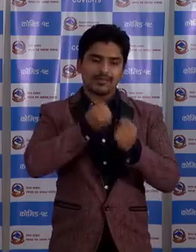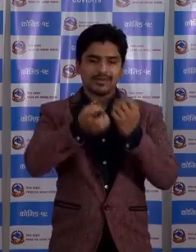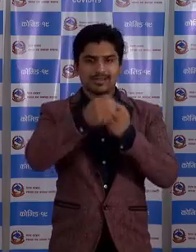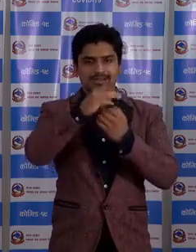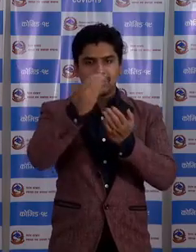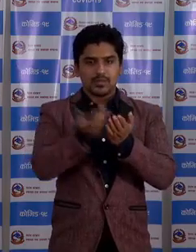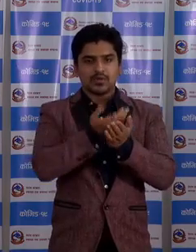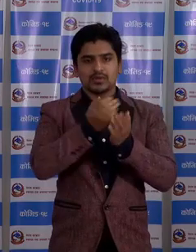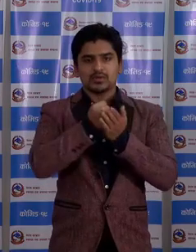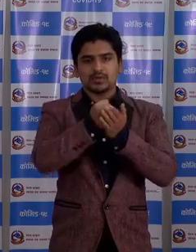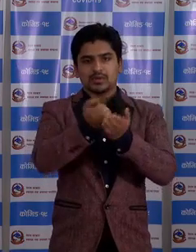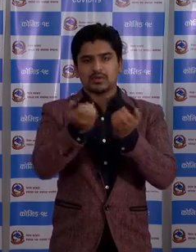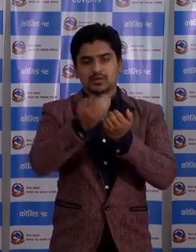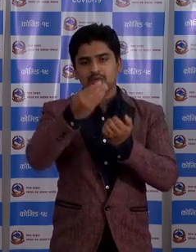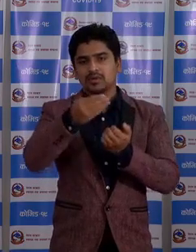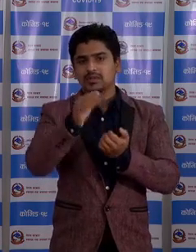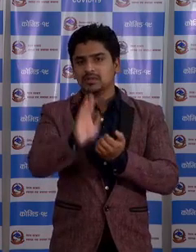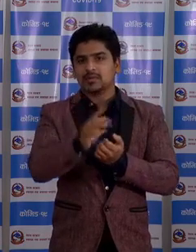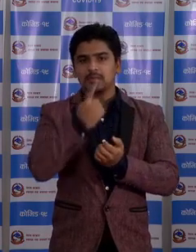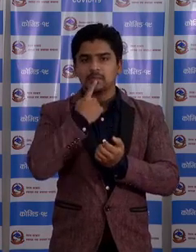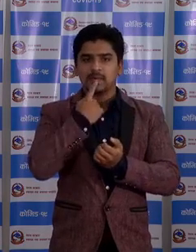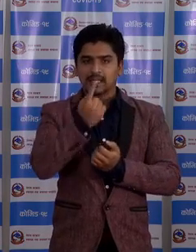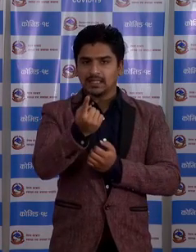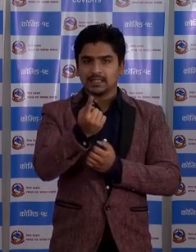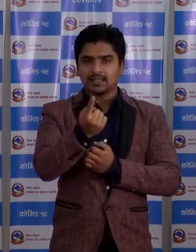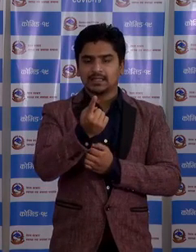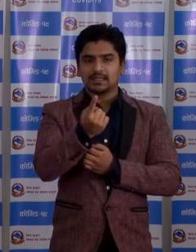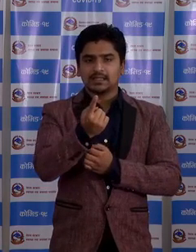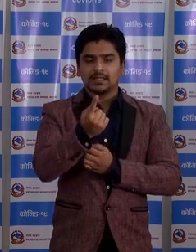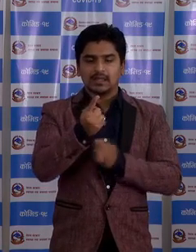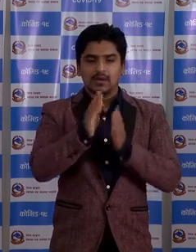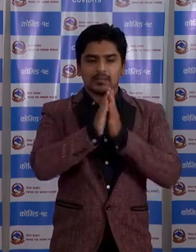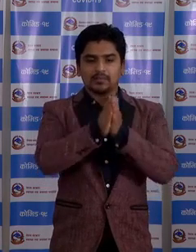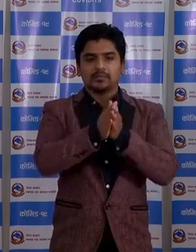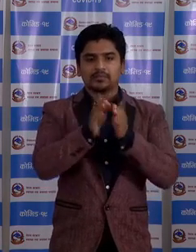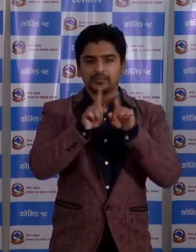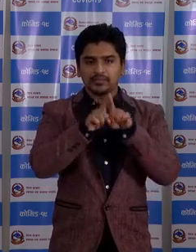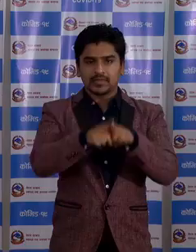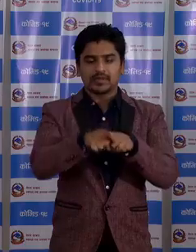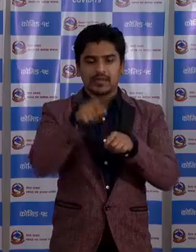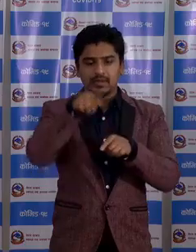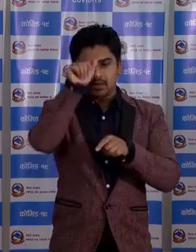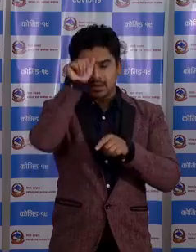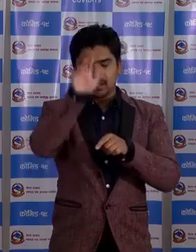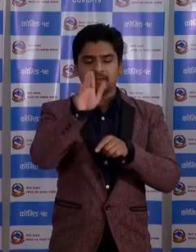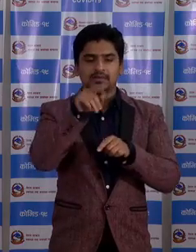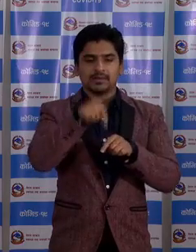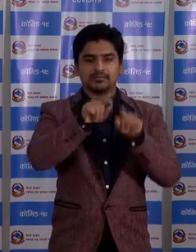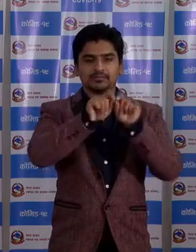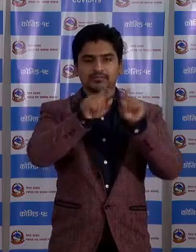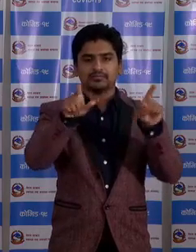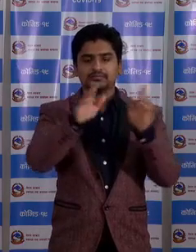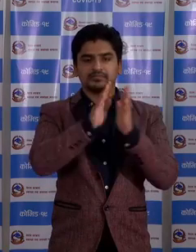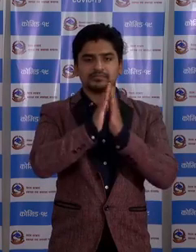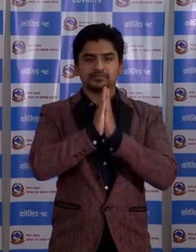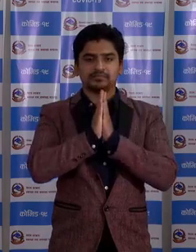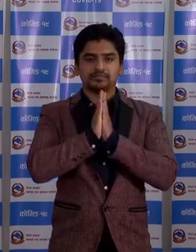देशलाई बचावनों सयोग गर्णों ने छा बन्ने अपील का साथ मा आजको अपडेट यहीं हन्ते गर्छू